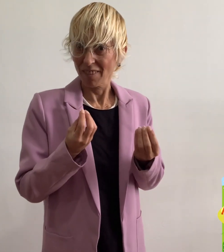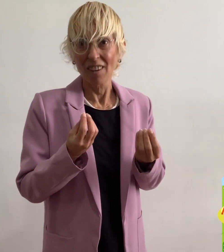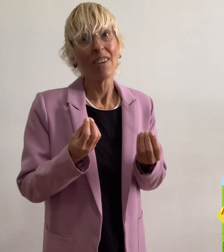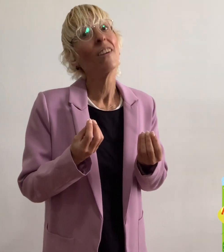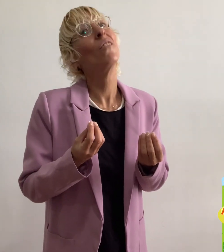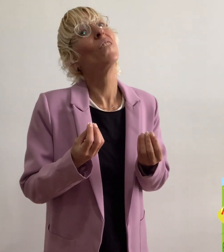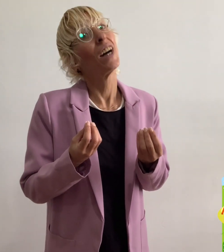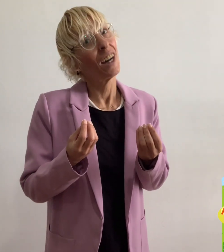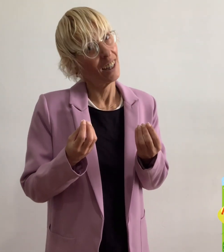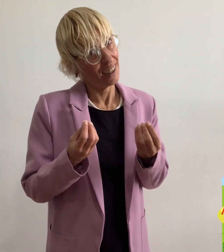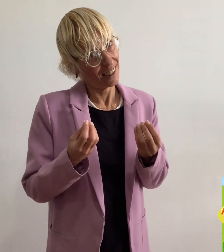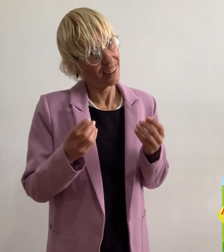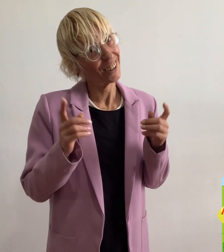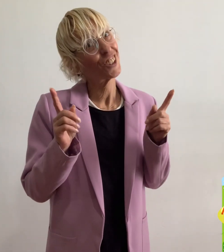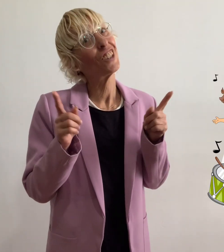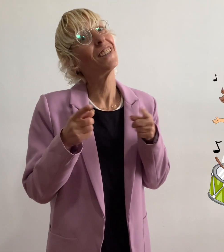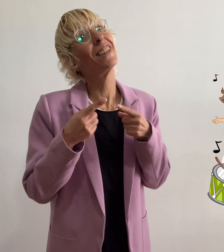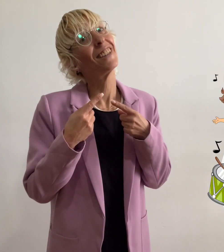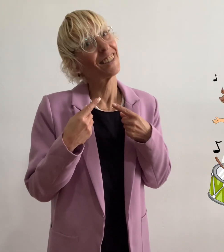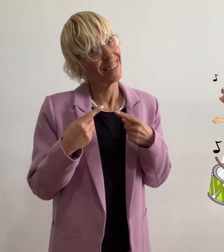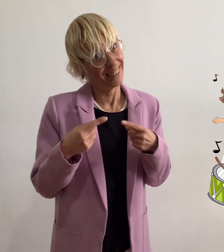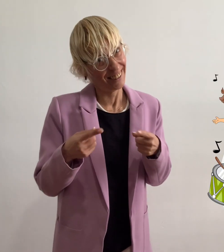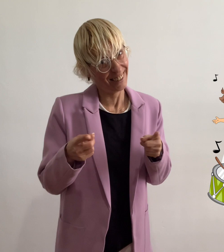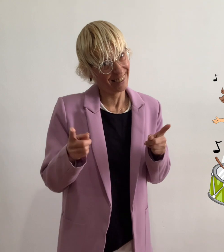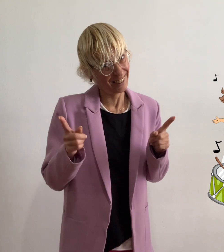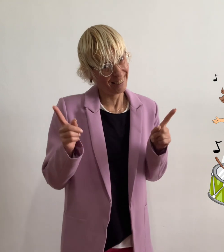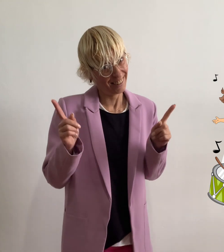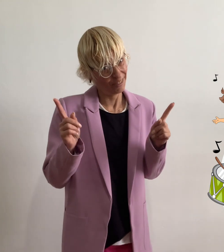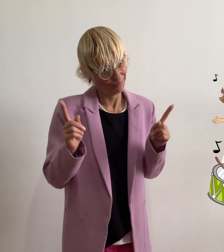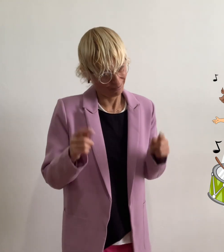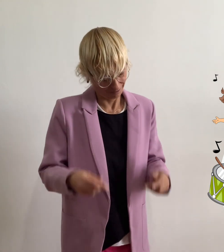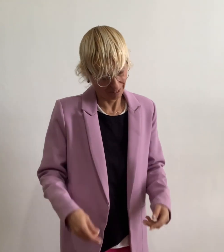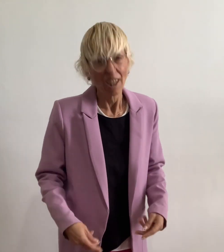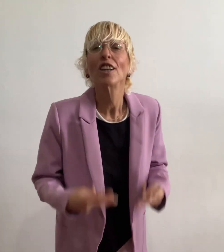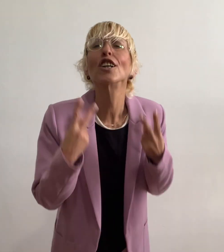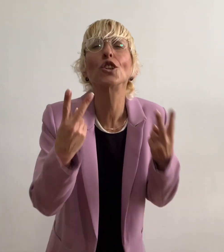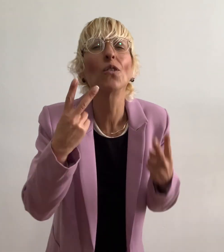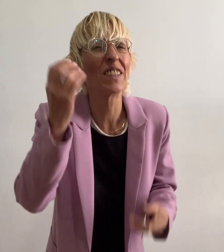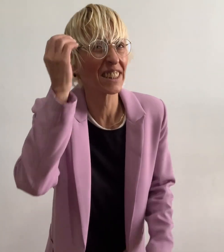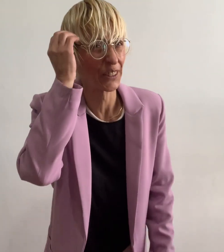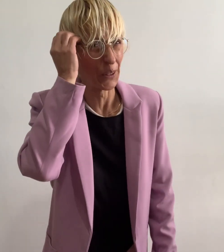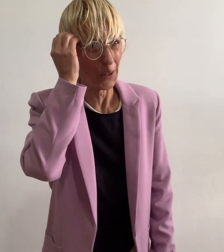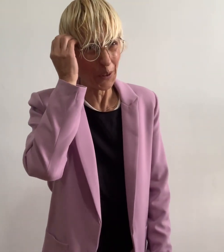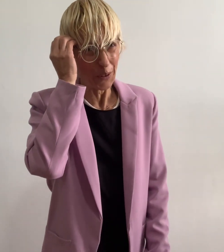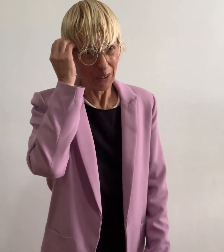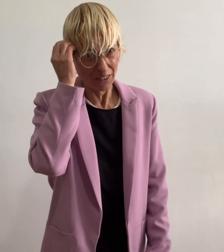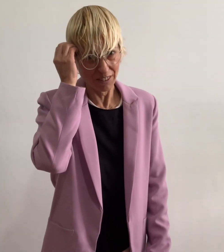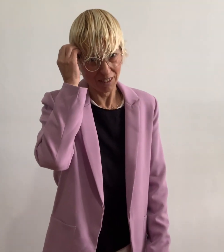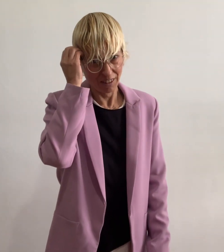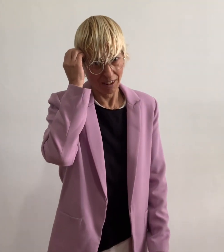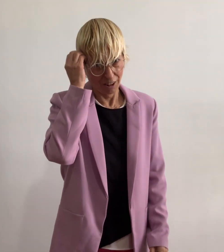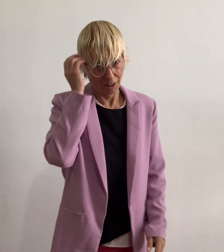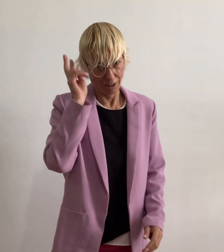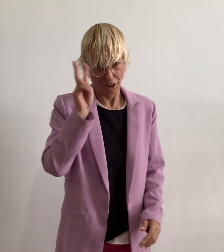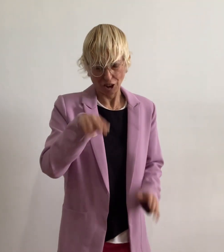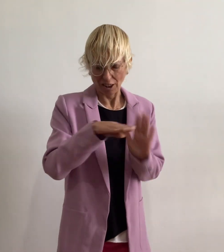ואל השירים חשוב לזכור יש